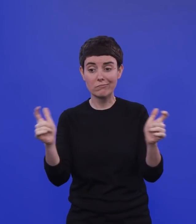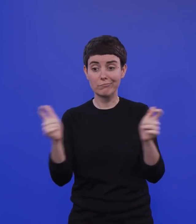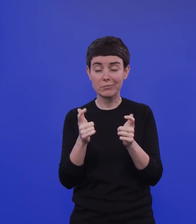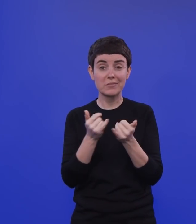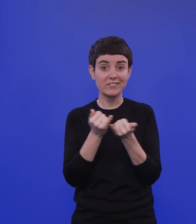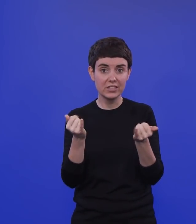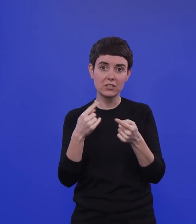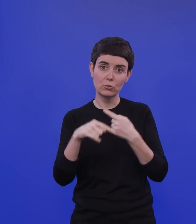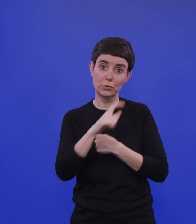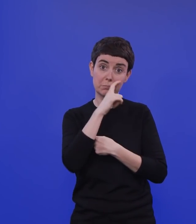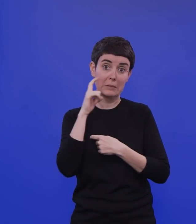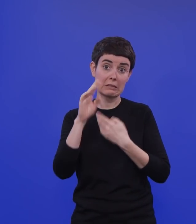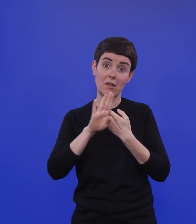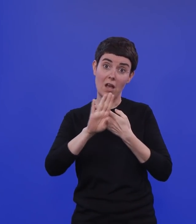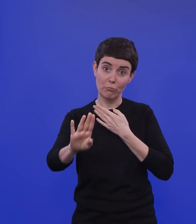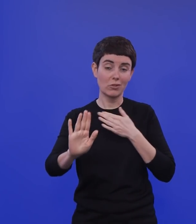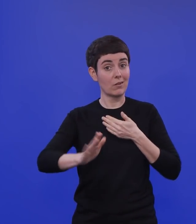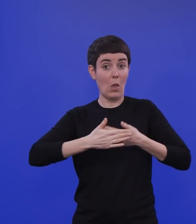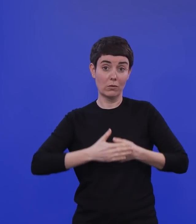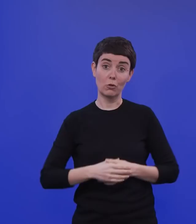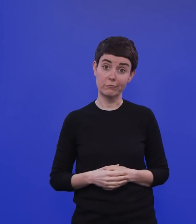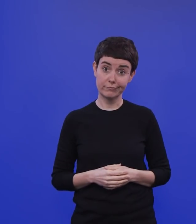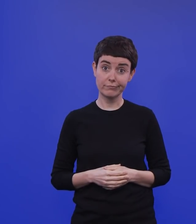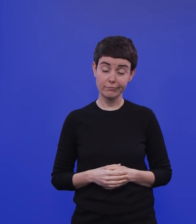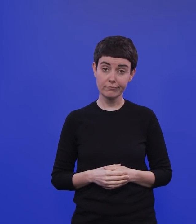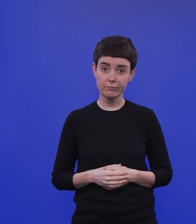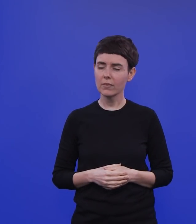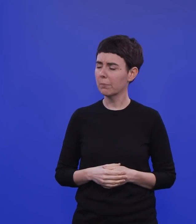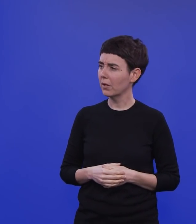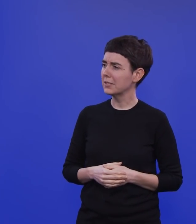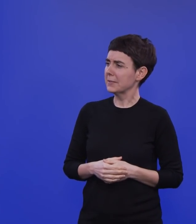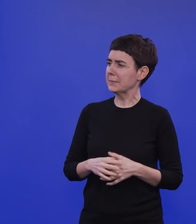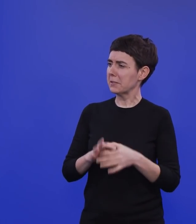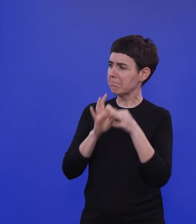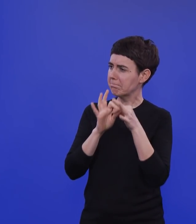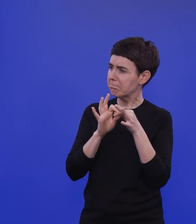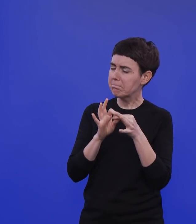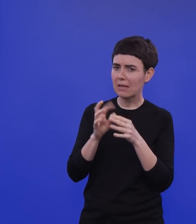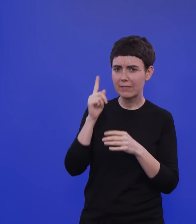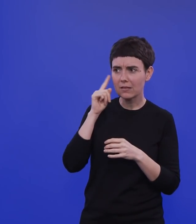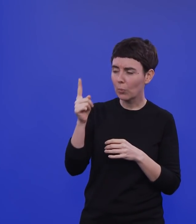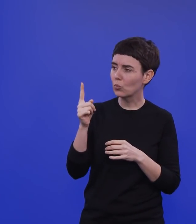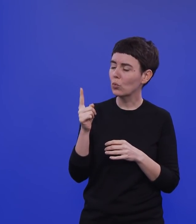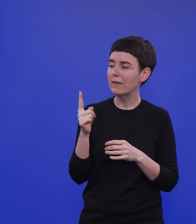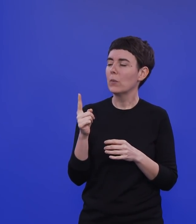-pharmazeutischen Interventionen. Welche Bedeutung haben in dem Zusammenhang aus Ihrer Sicht die Unterschiede in den